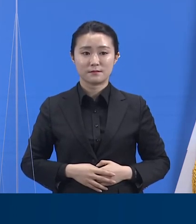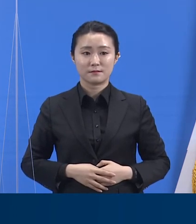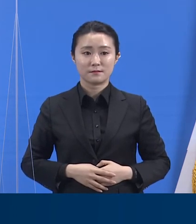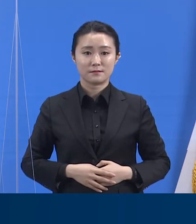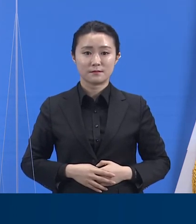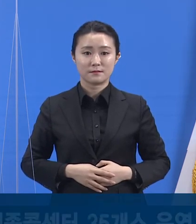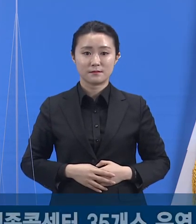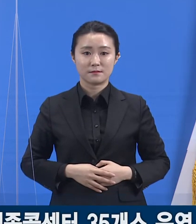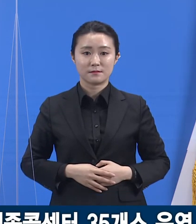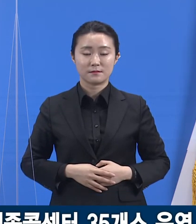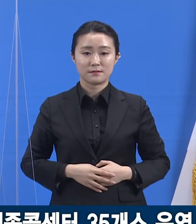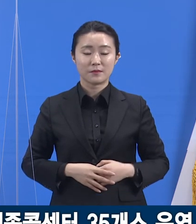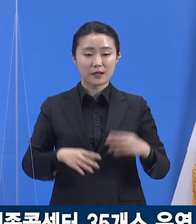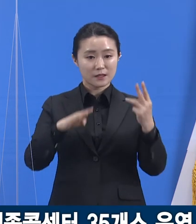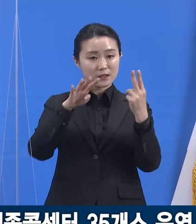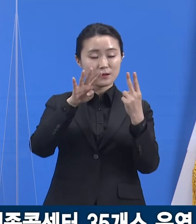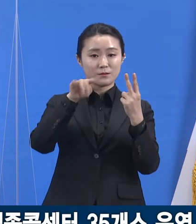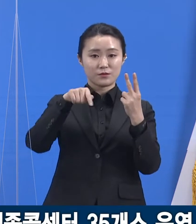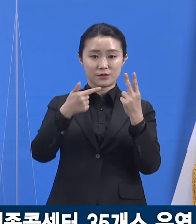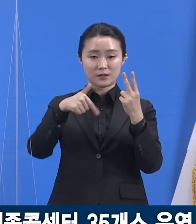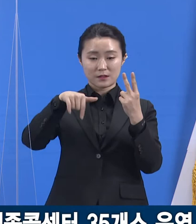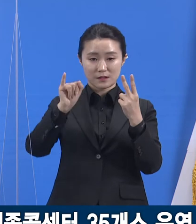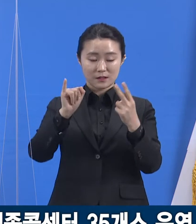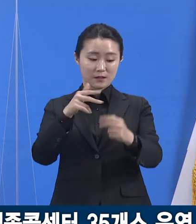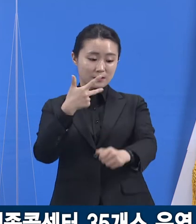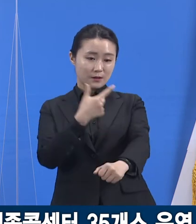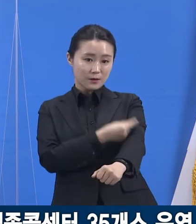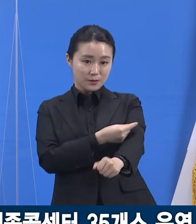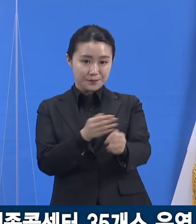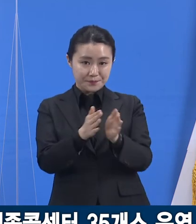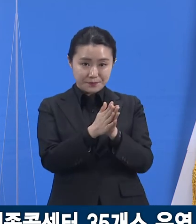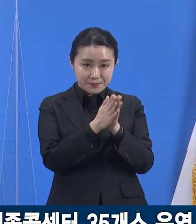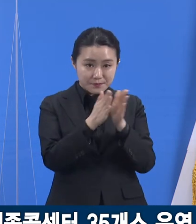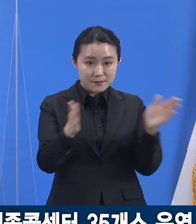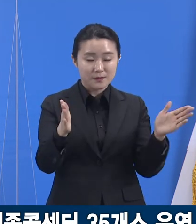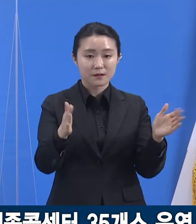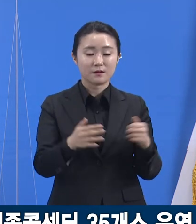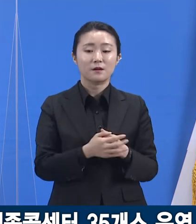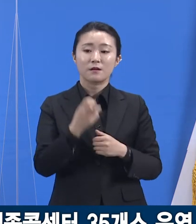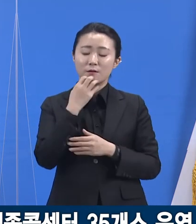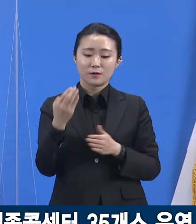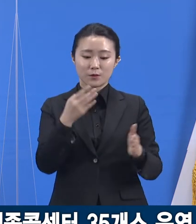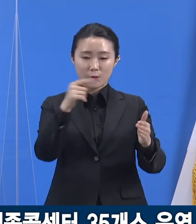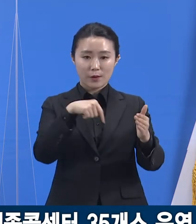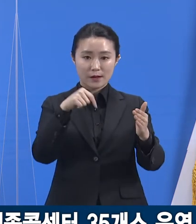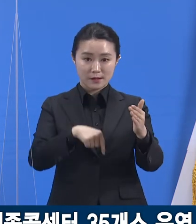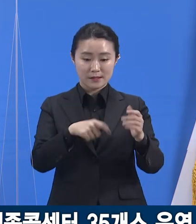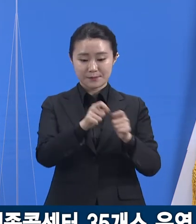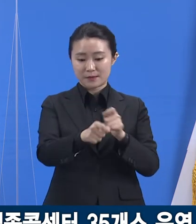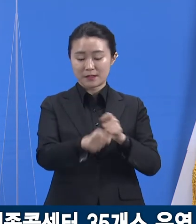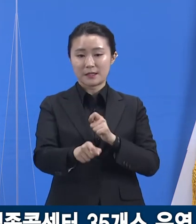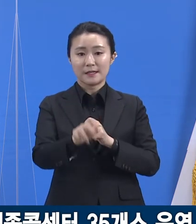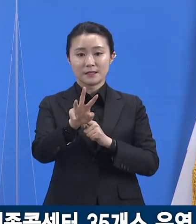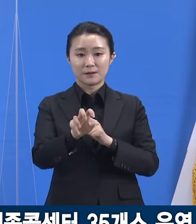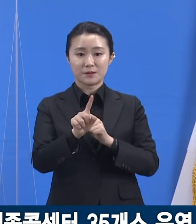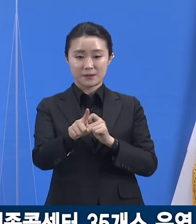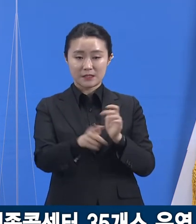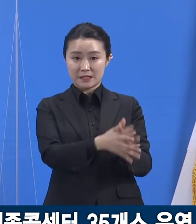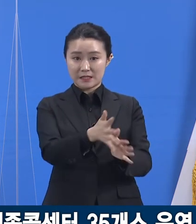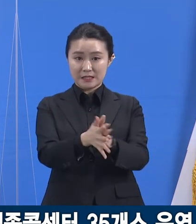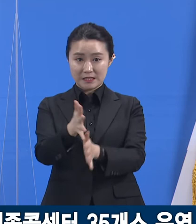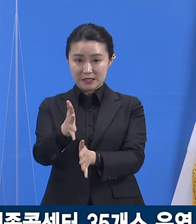2분기 접종 사업이 시작되면서 경기도와 31개 시군에서는 코로나19 예방접종